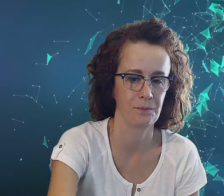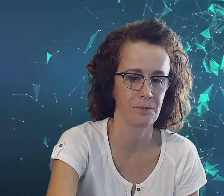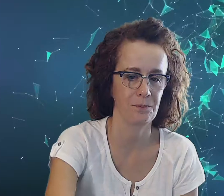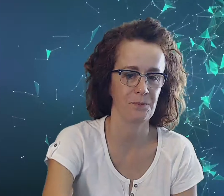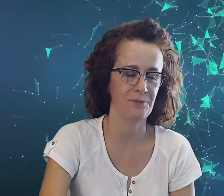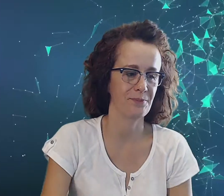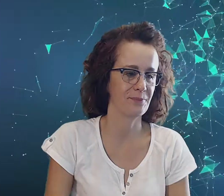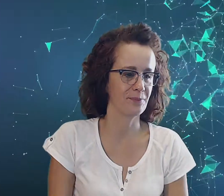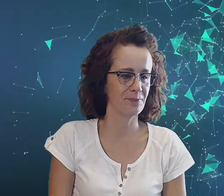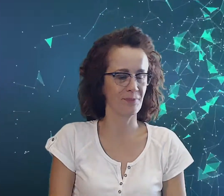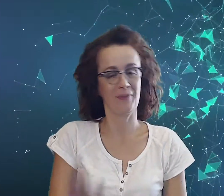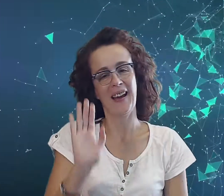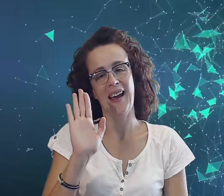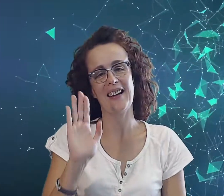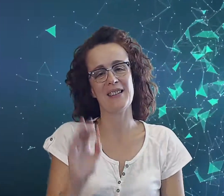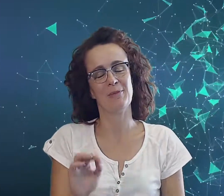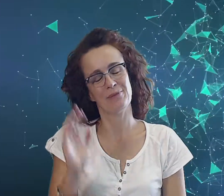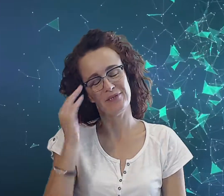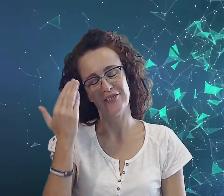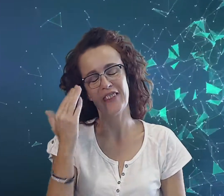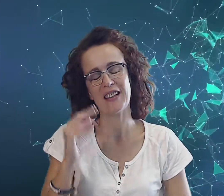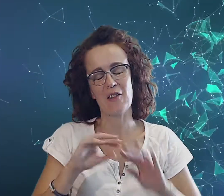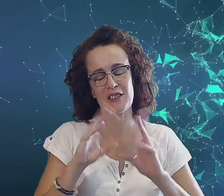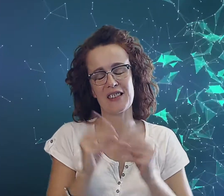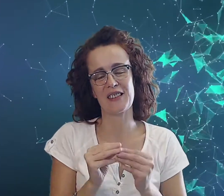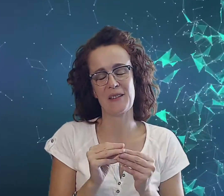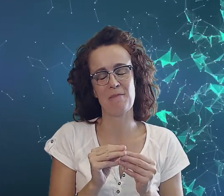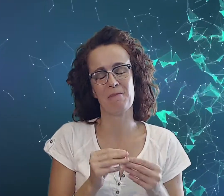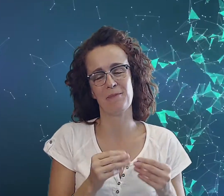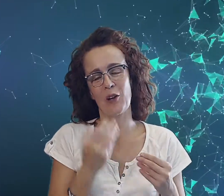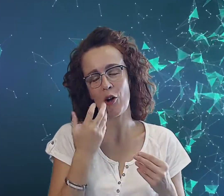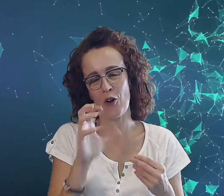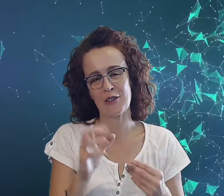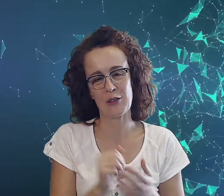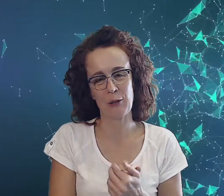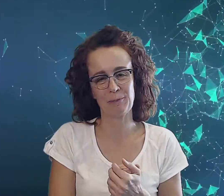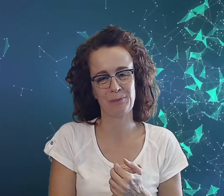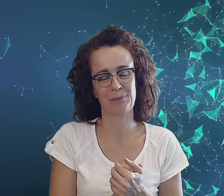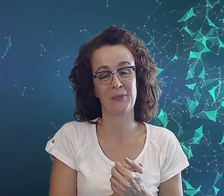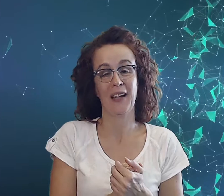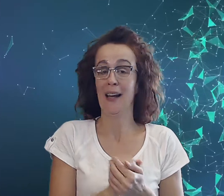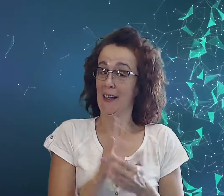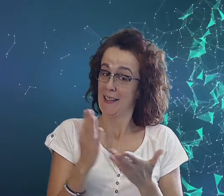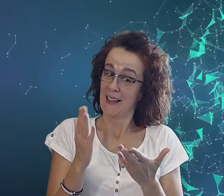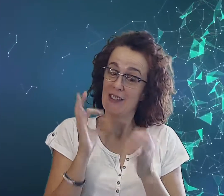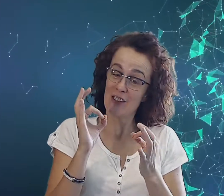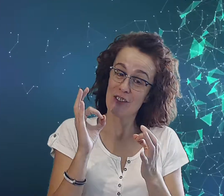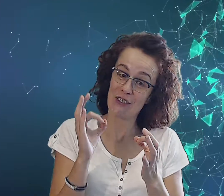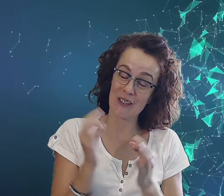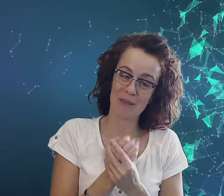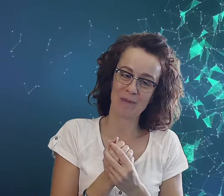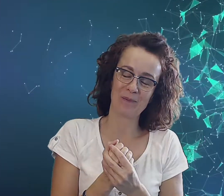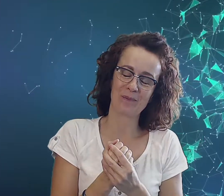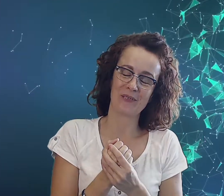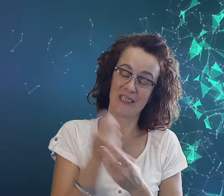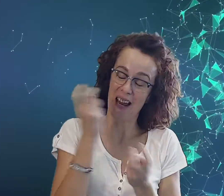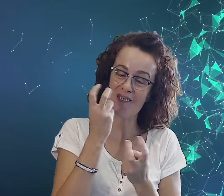Hej, witam wszystkim, gorąco. Dziś ciekawy